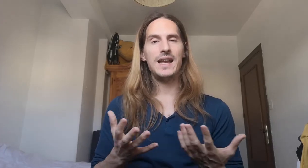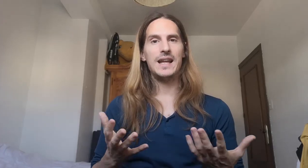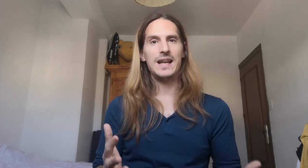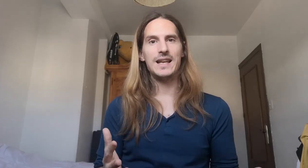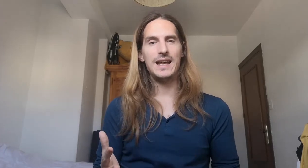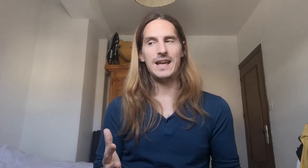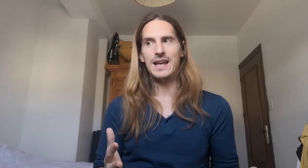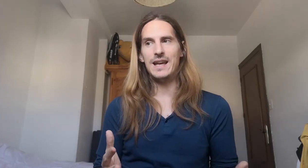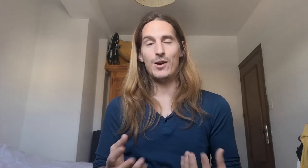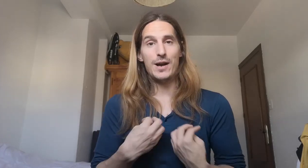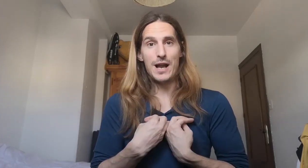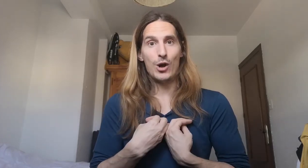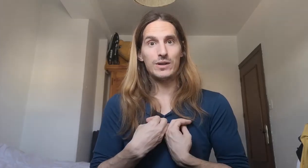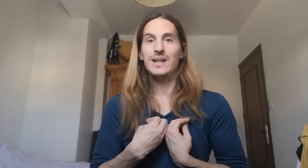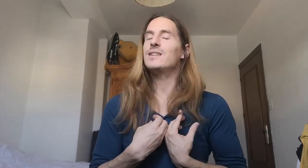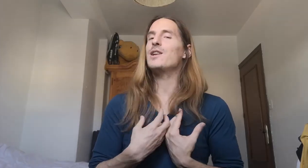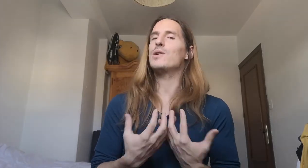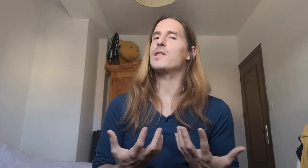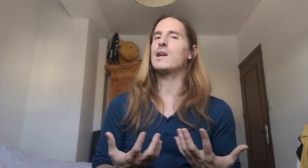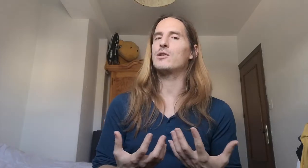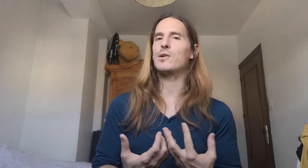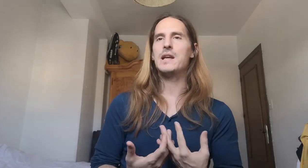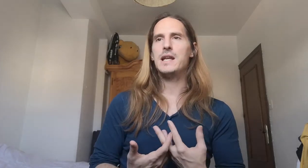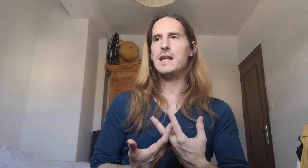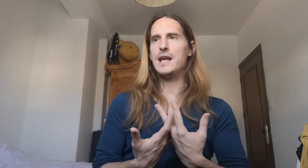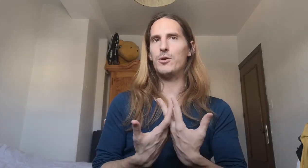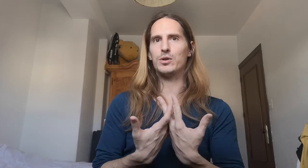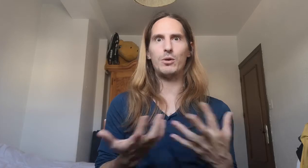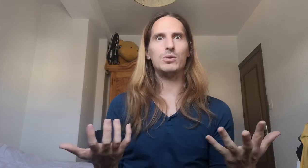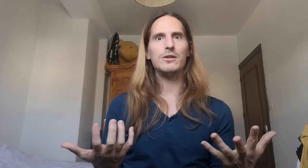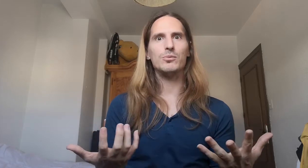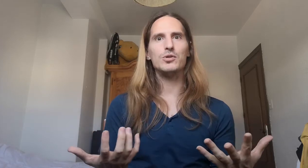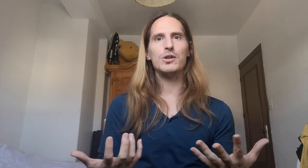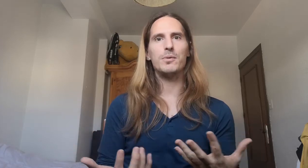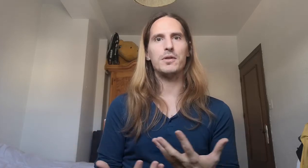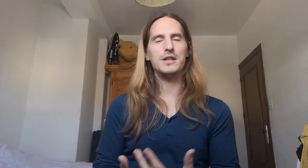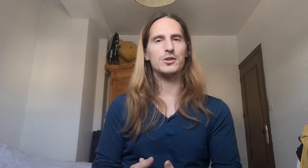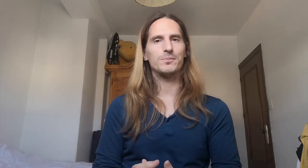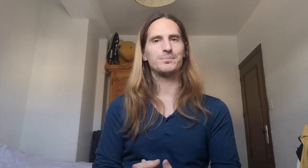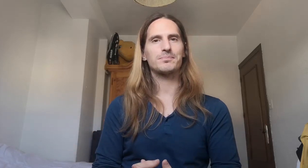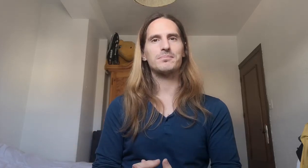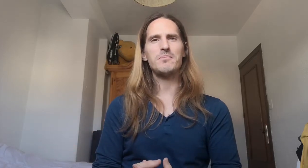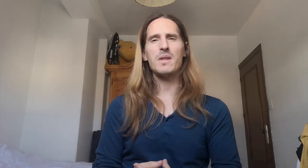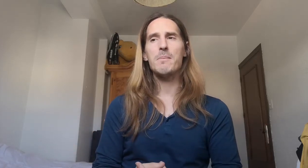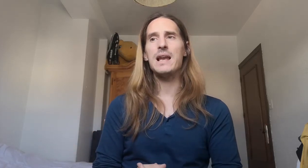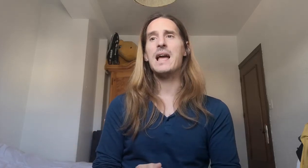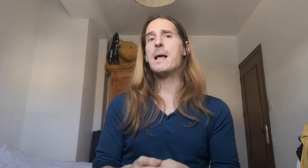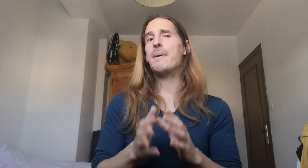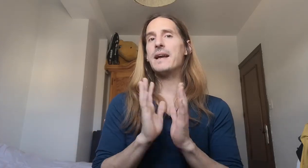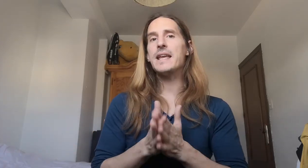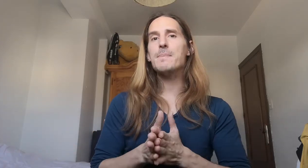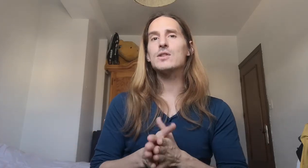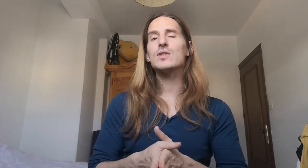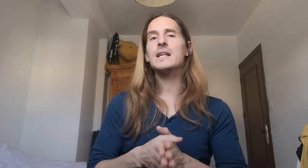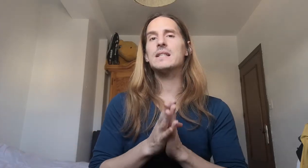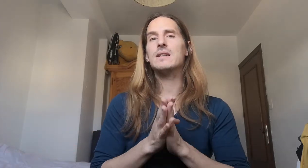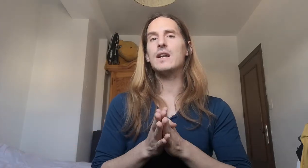lo está interiorizando y que os está gustando mucho el proceso. Vale. Para aquellas personas que se están